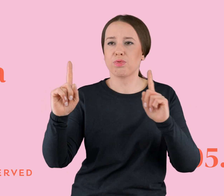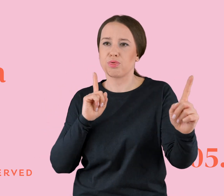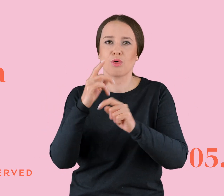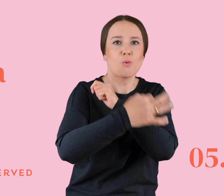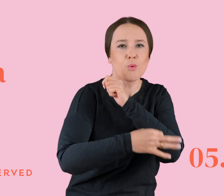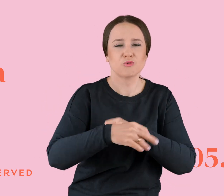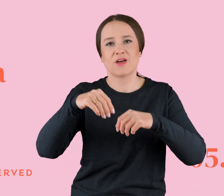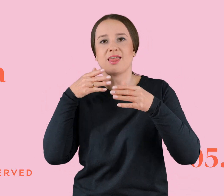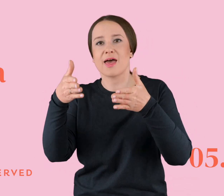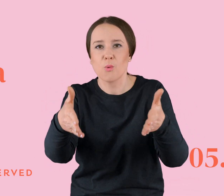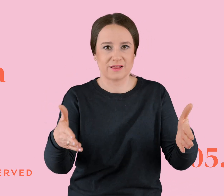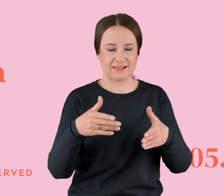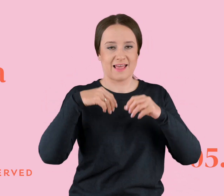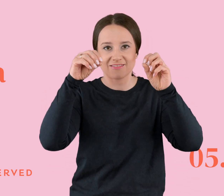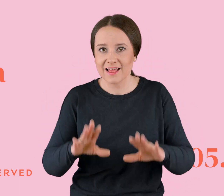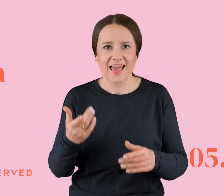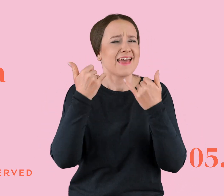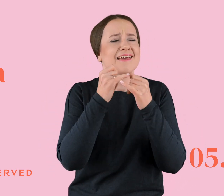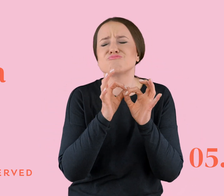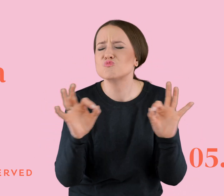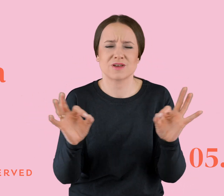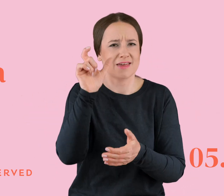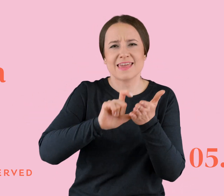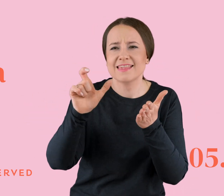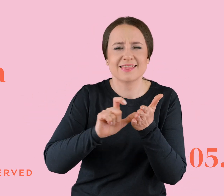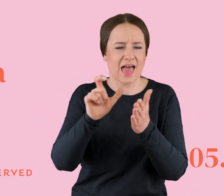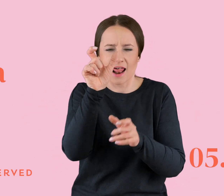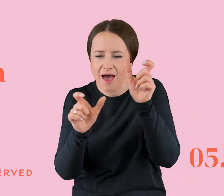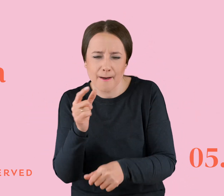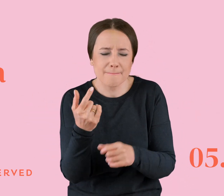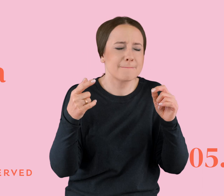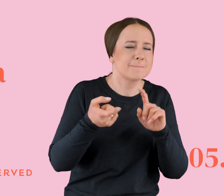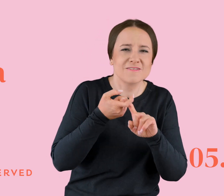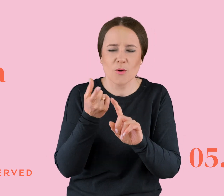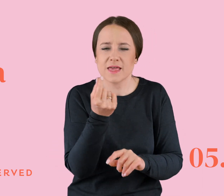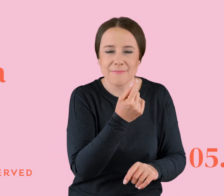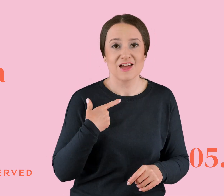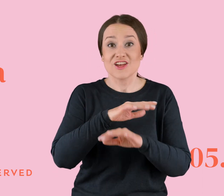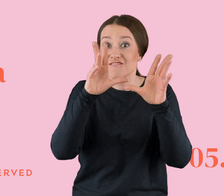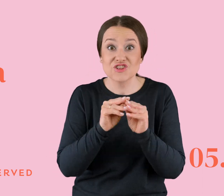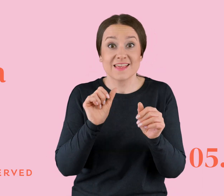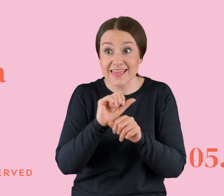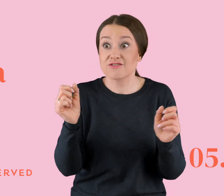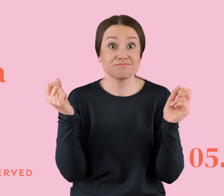w sklepach. No idealni ludzie z Instagramów, te idealne związki. No to łączy nas wszystkich to, że albo byliśmy idiotkami, albo